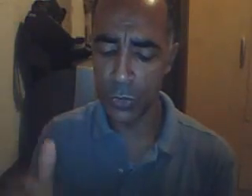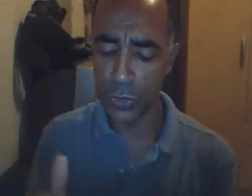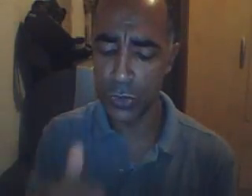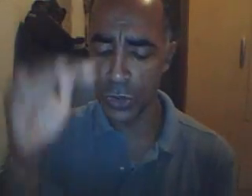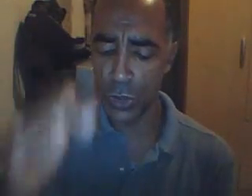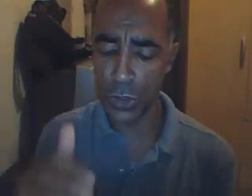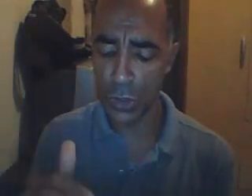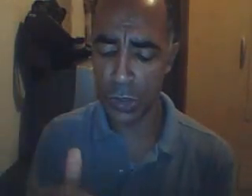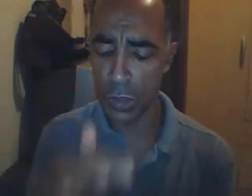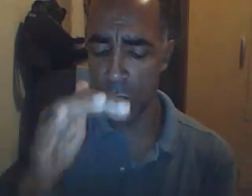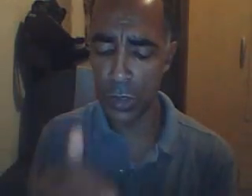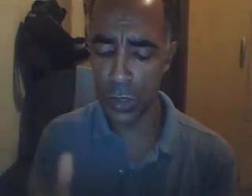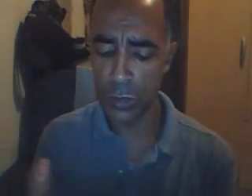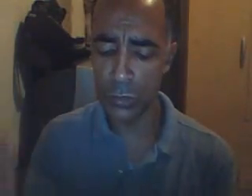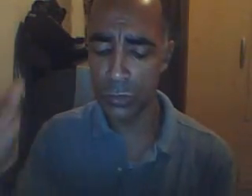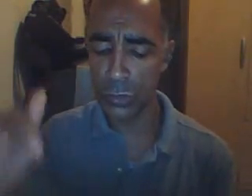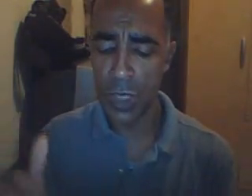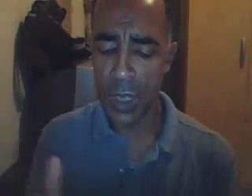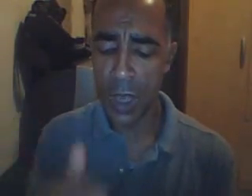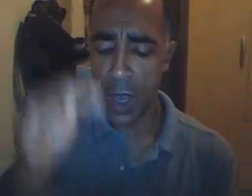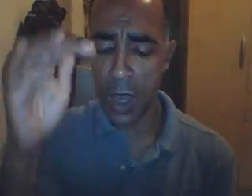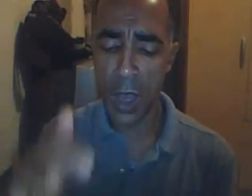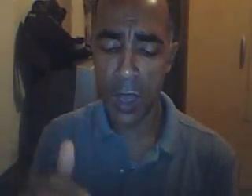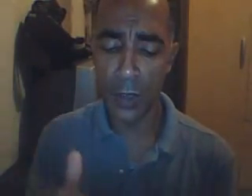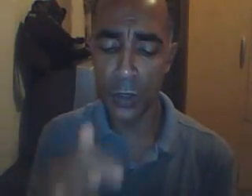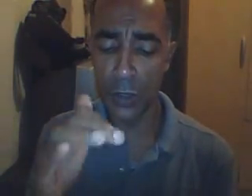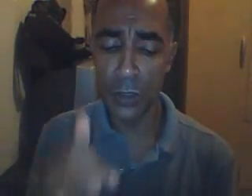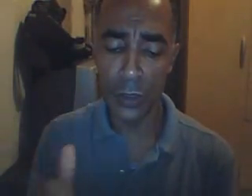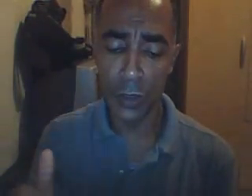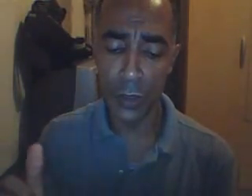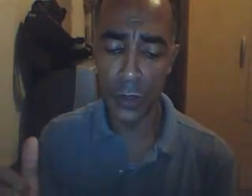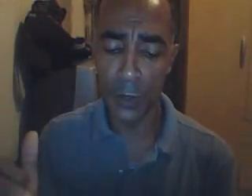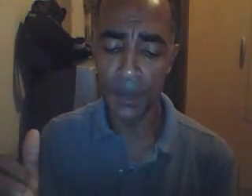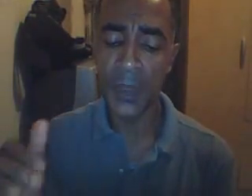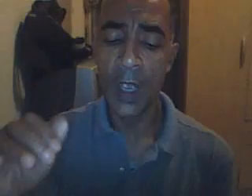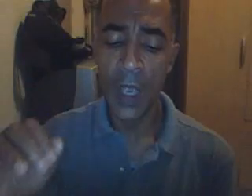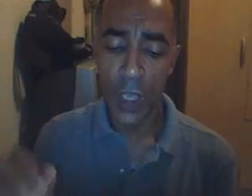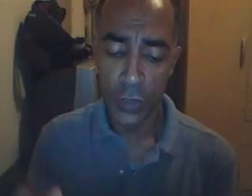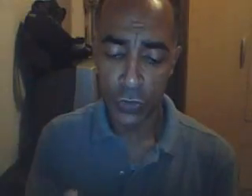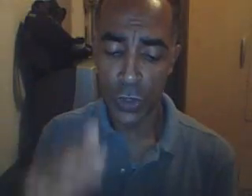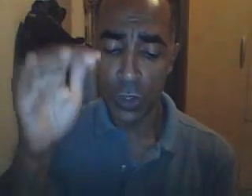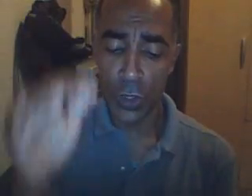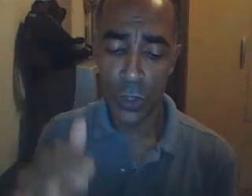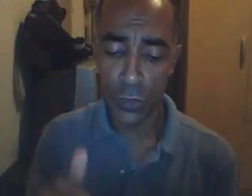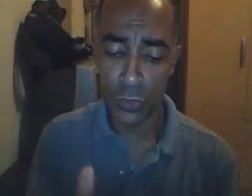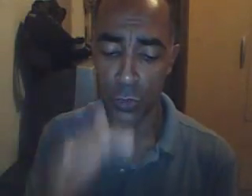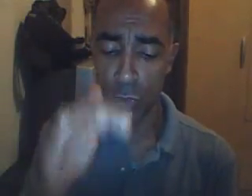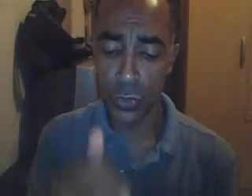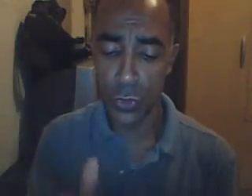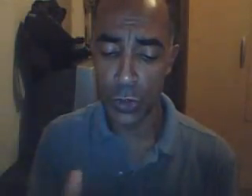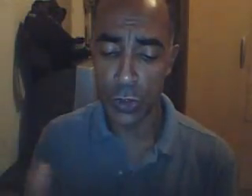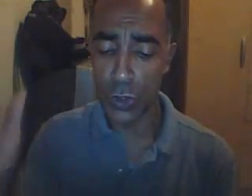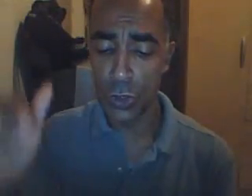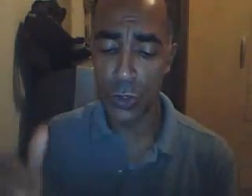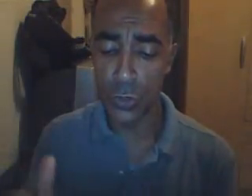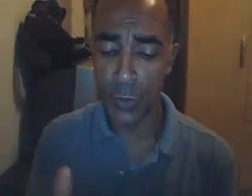ditoso ali. Jesus, eu